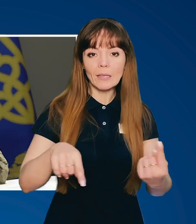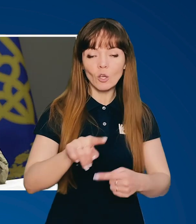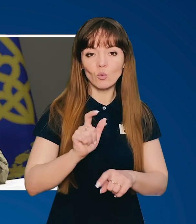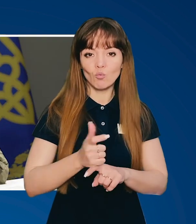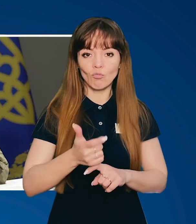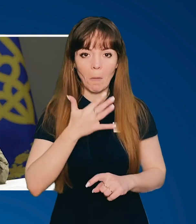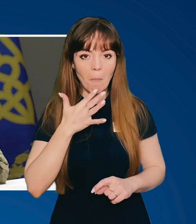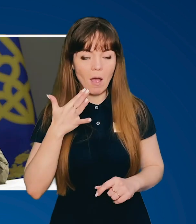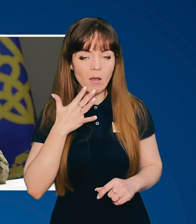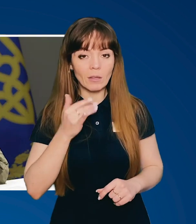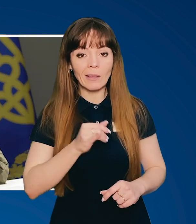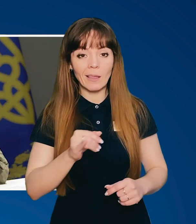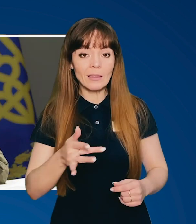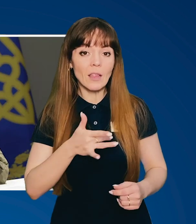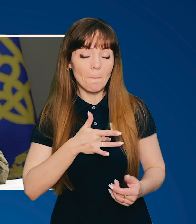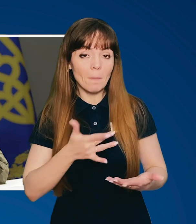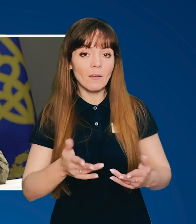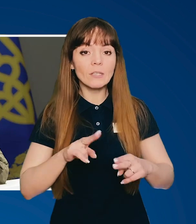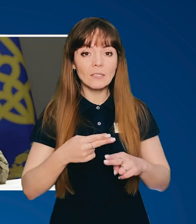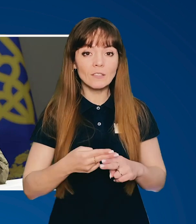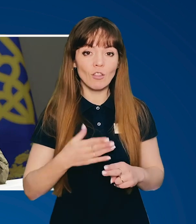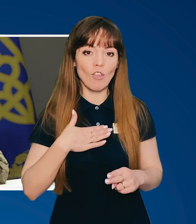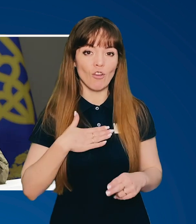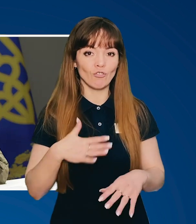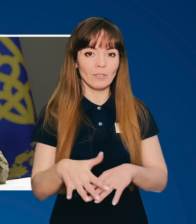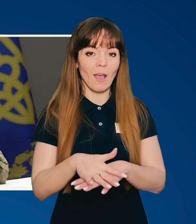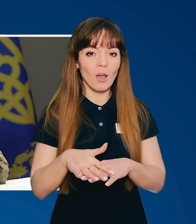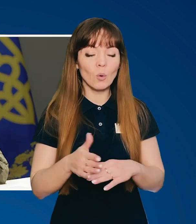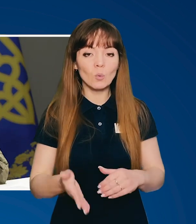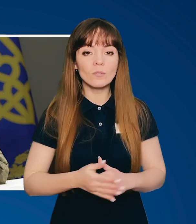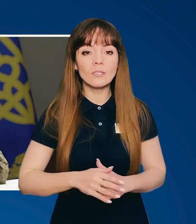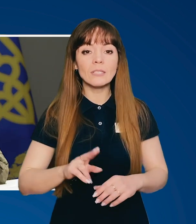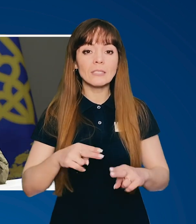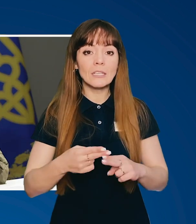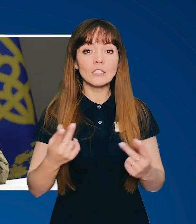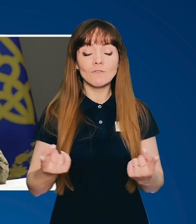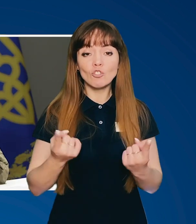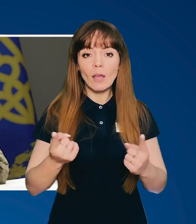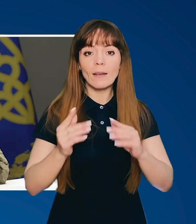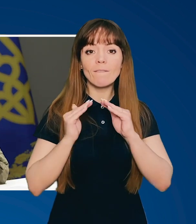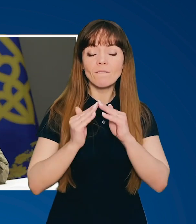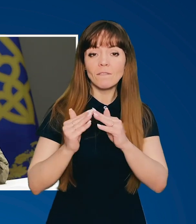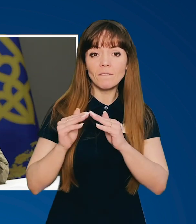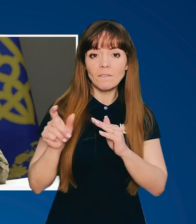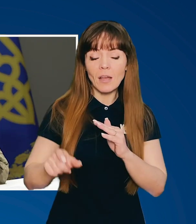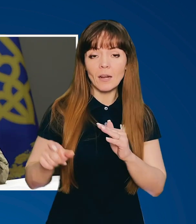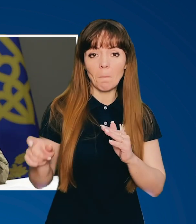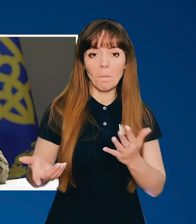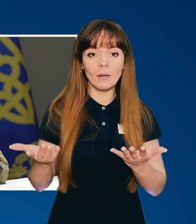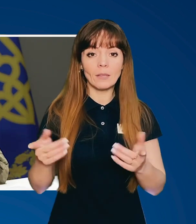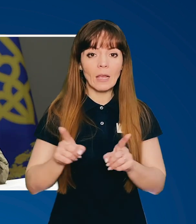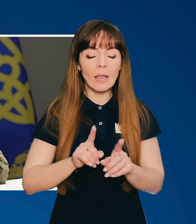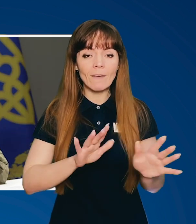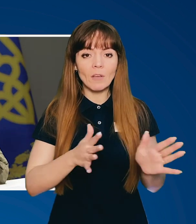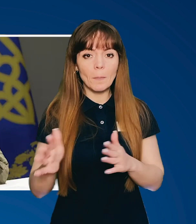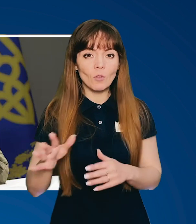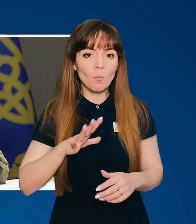І їх дуже багато. І, напевно, це все ж таки наш народ. Це звичайний фермер. Таких випадків було